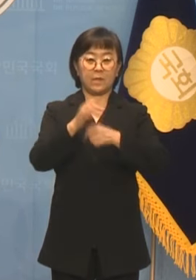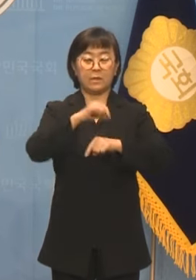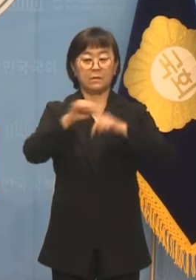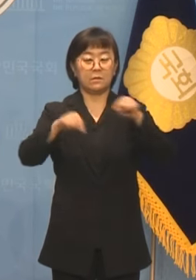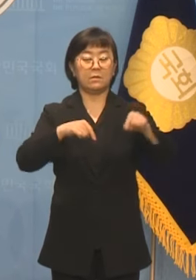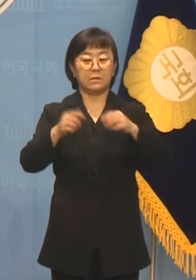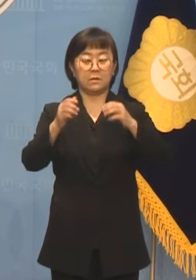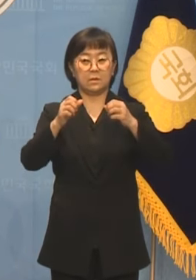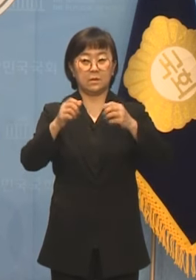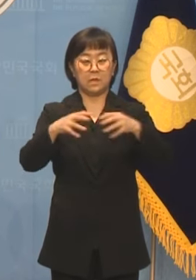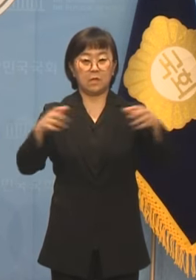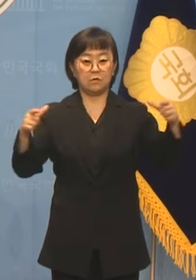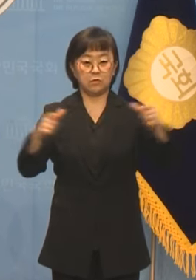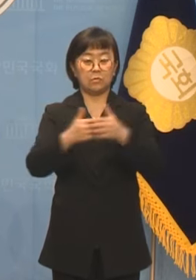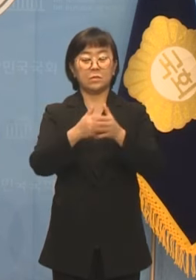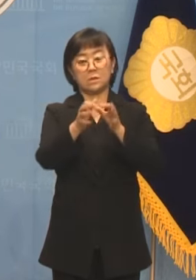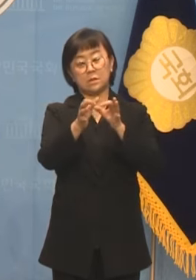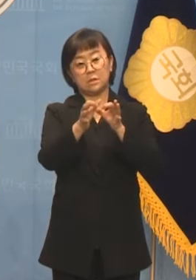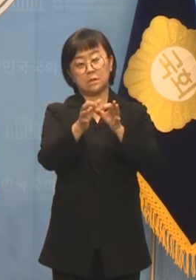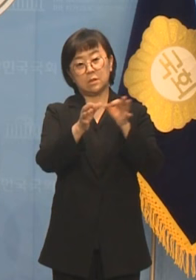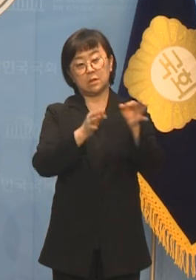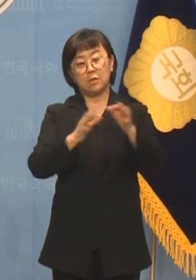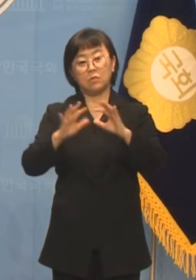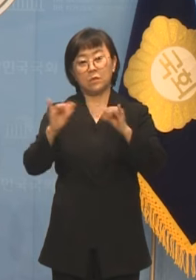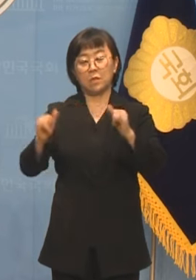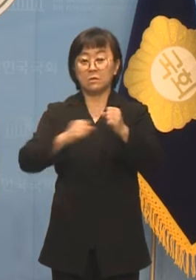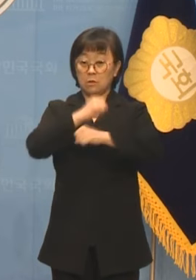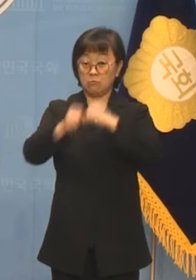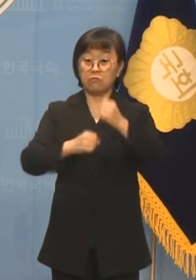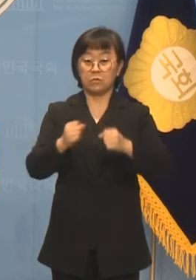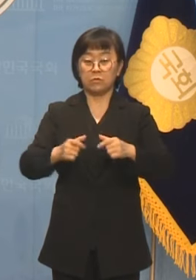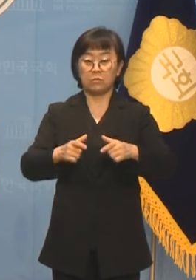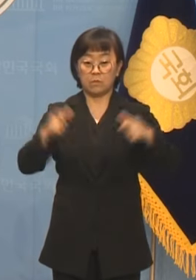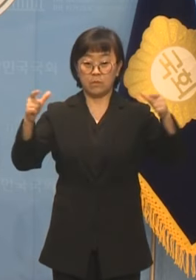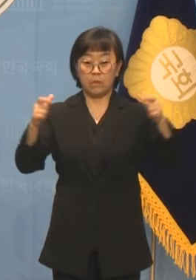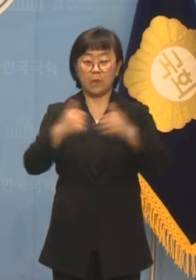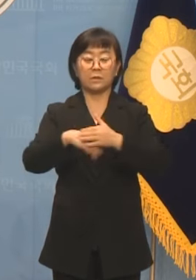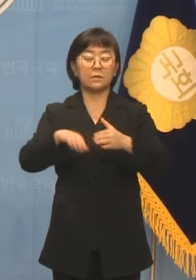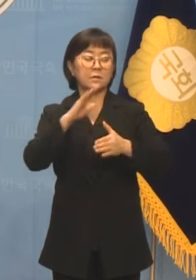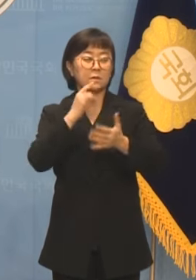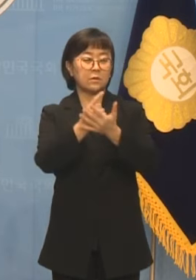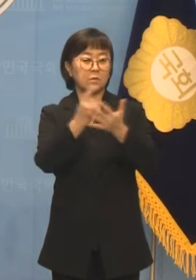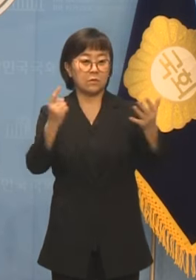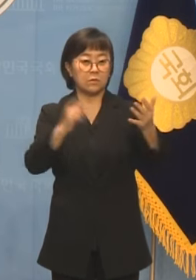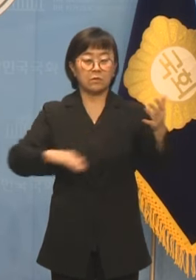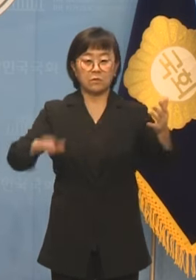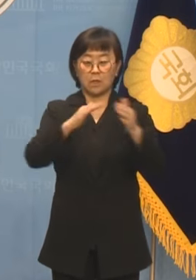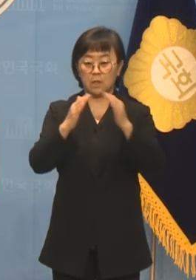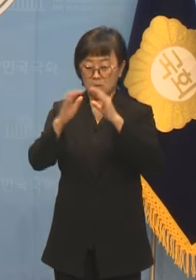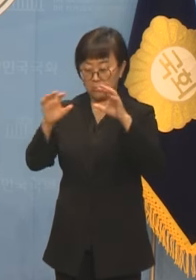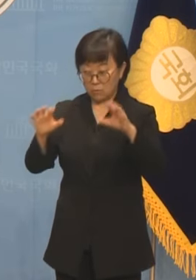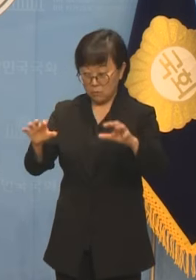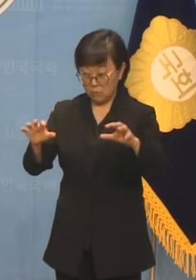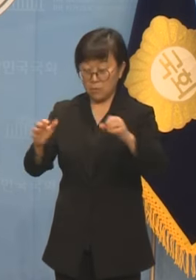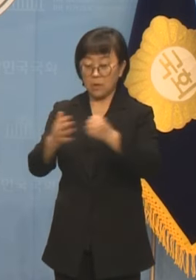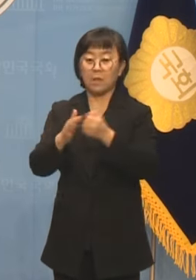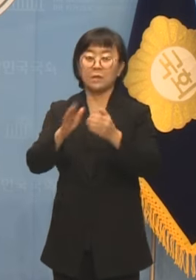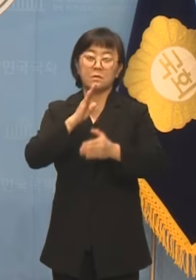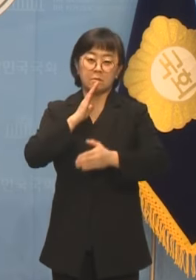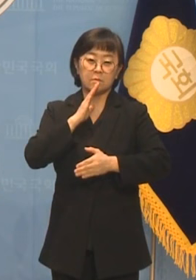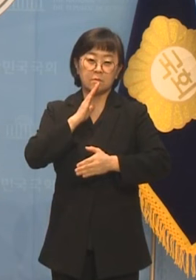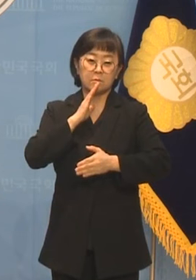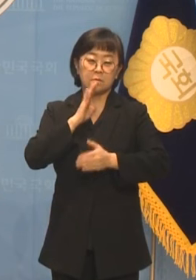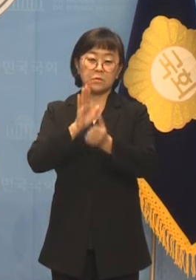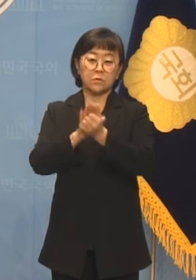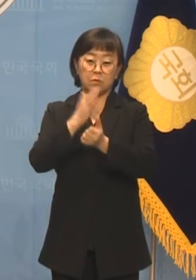축소하여 시장과 국민의 자유를 확대하고 정말 소외된 우리의 이웃들에게 진정으로